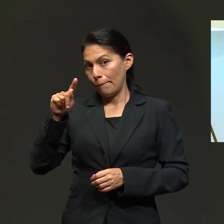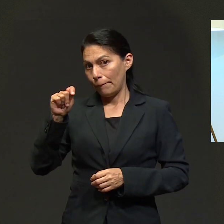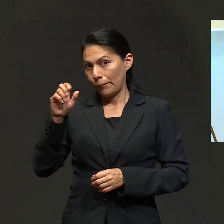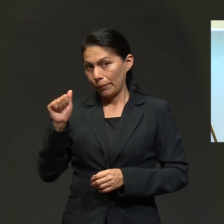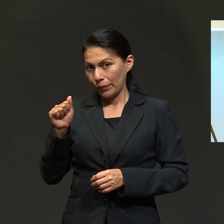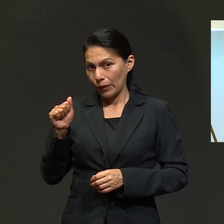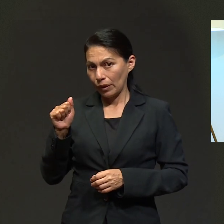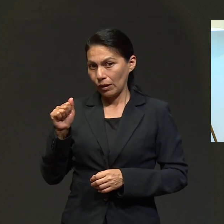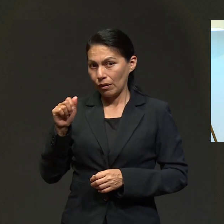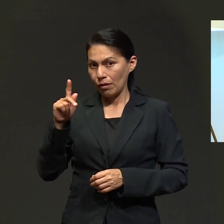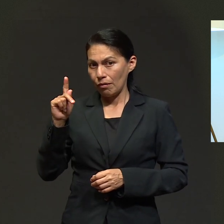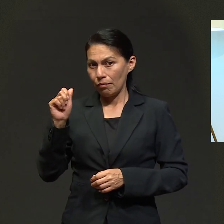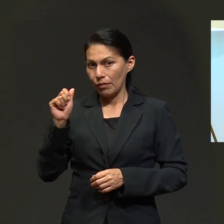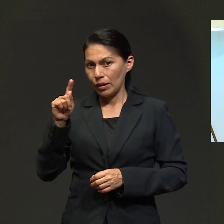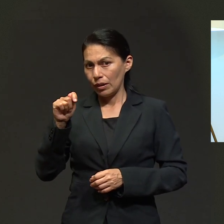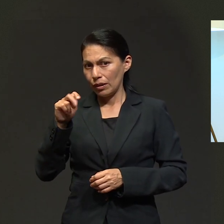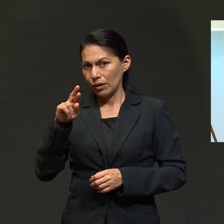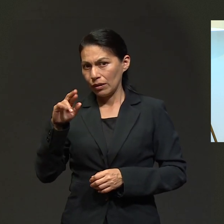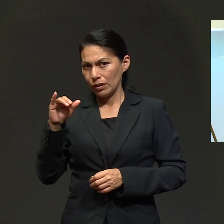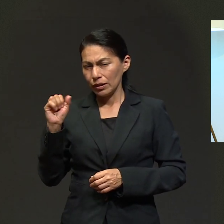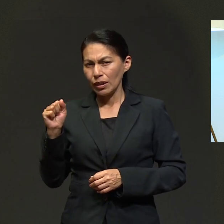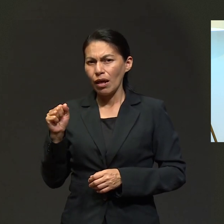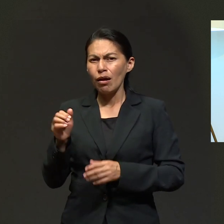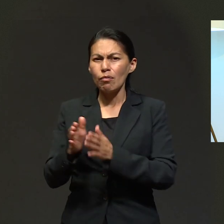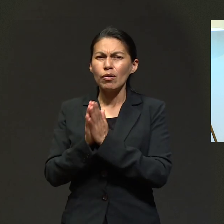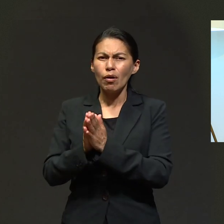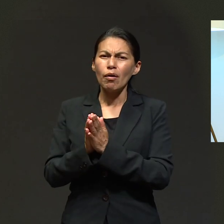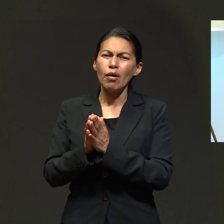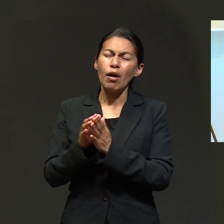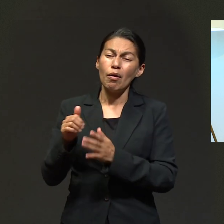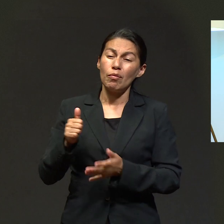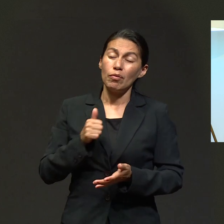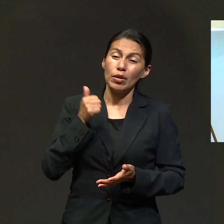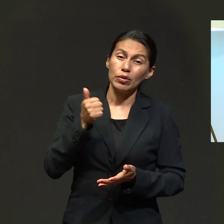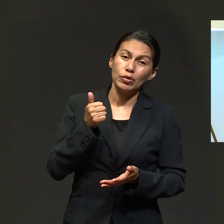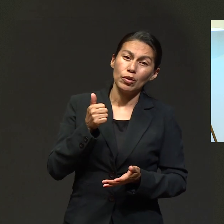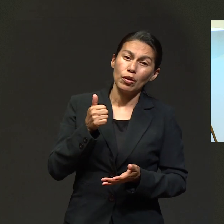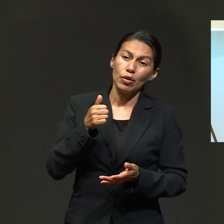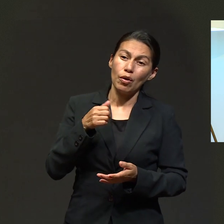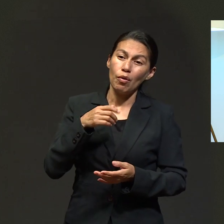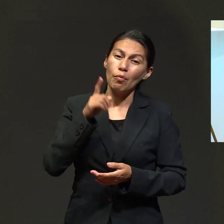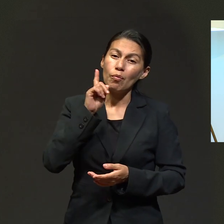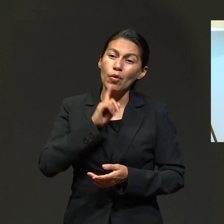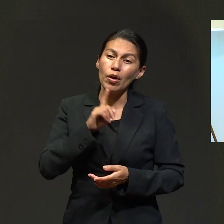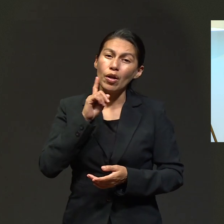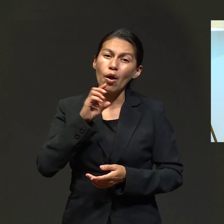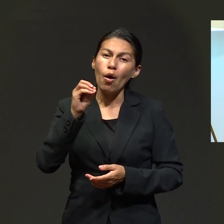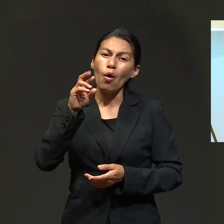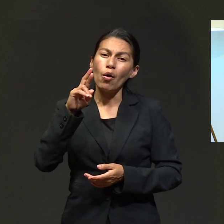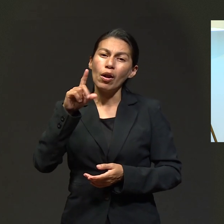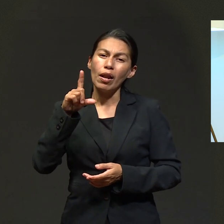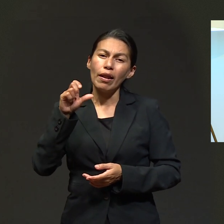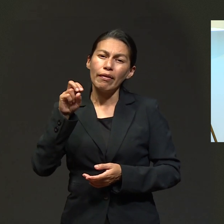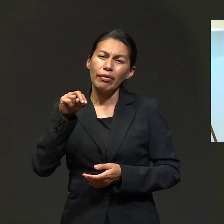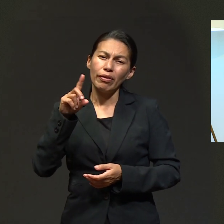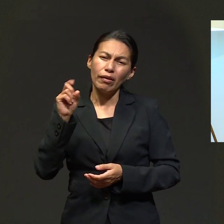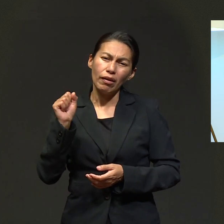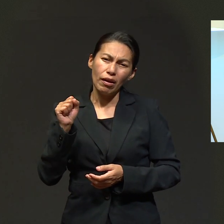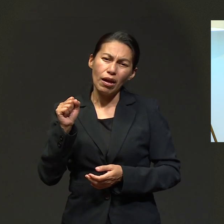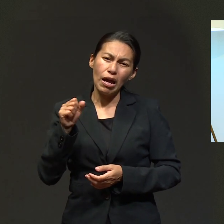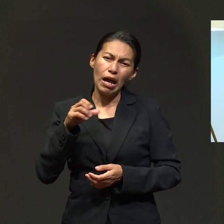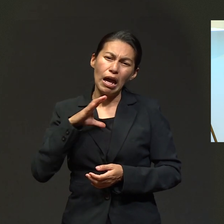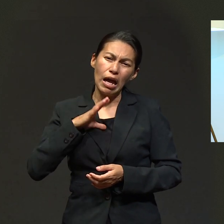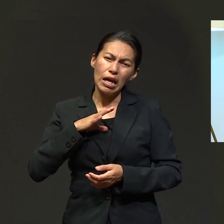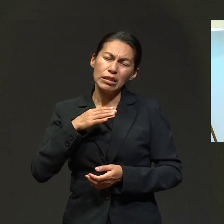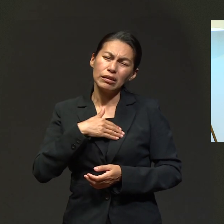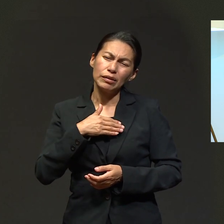que incluyan en sus oraciones a la señora Orlenda, que le acaban de diagnosticar cáncer de mama. Gracias y que Dios les